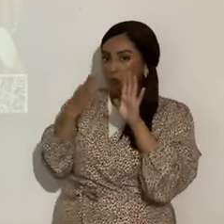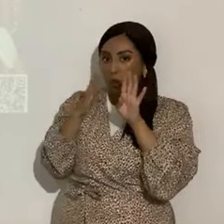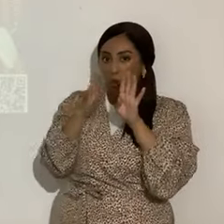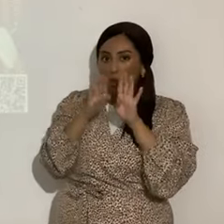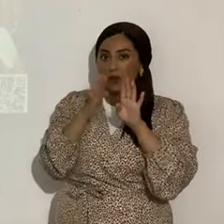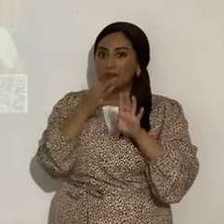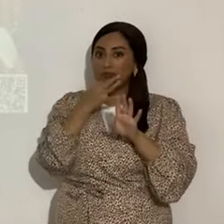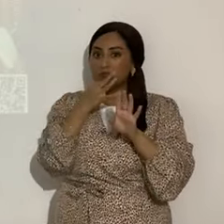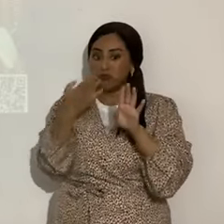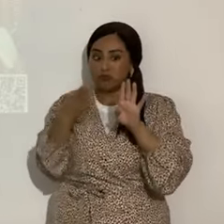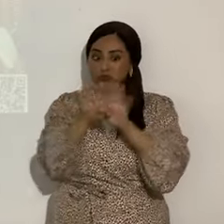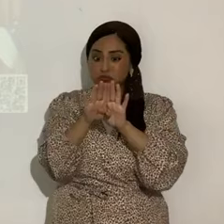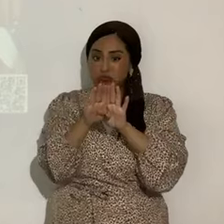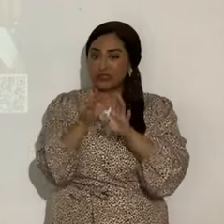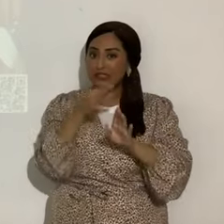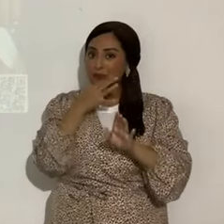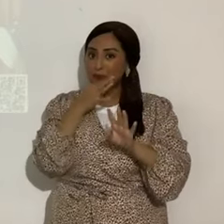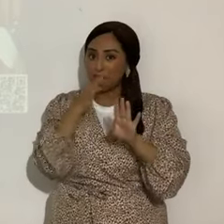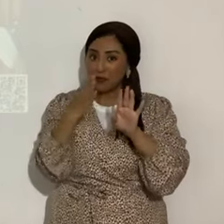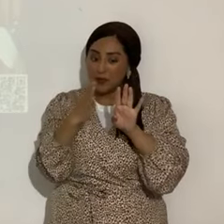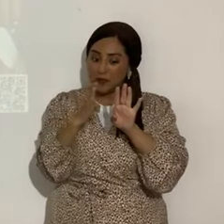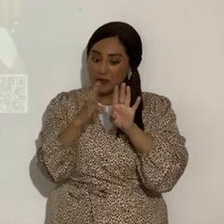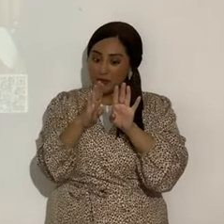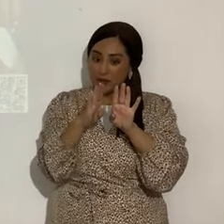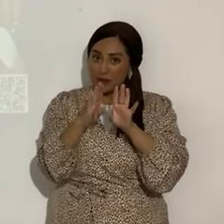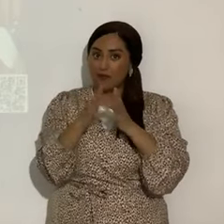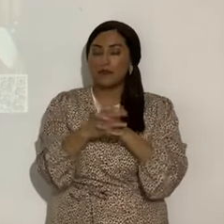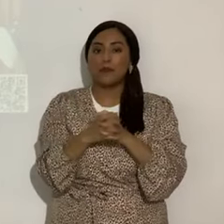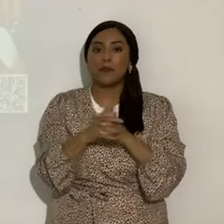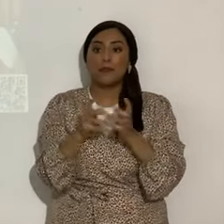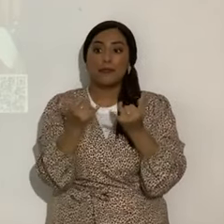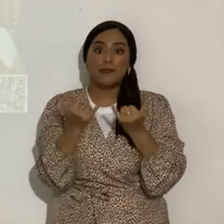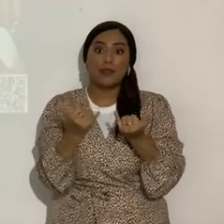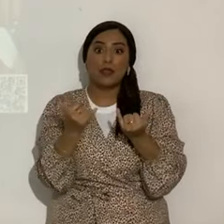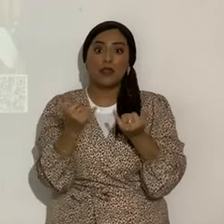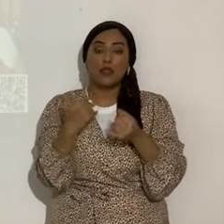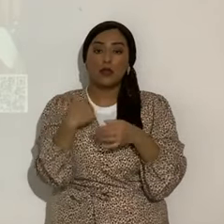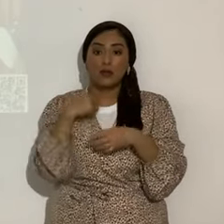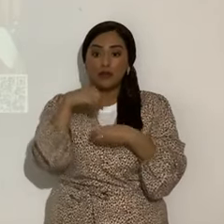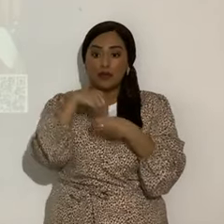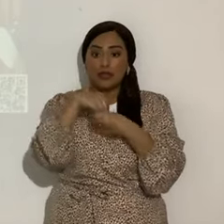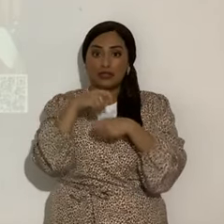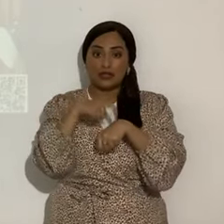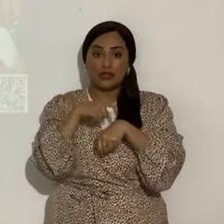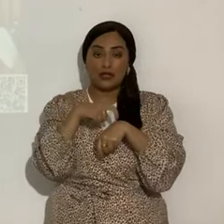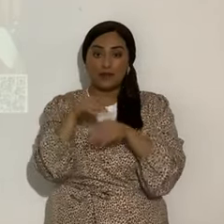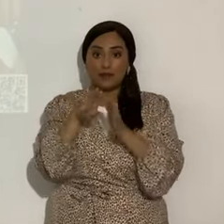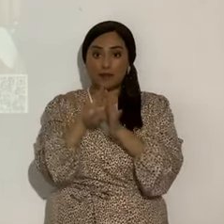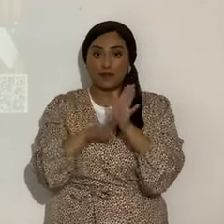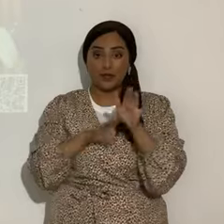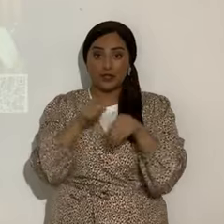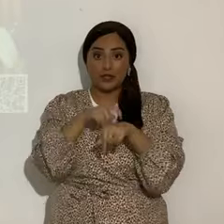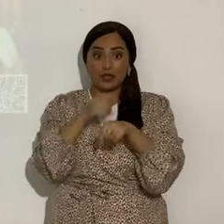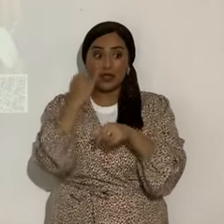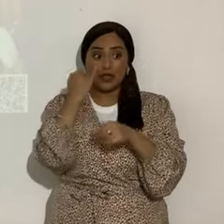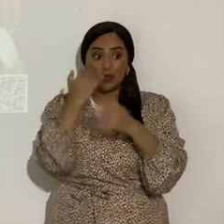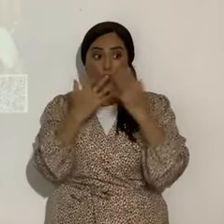están cerrando las puertas, ya están cerrando las puertas. Y realmente, ahorita estamos en la época bíblica de, si alguno tiene oído,